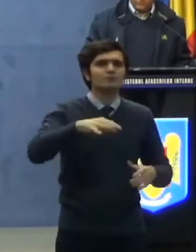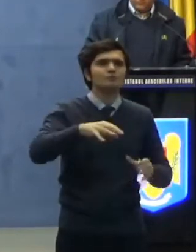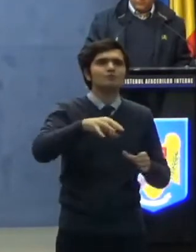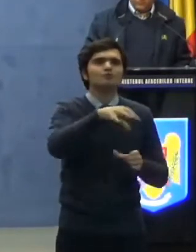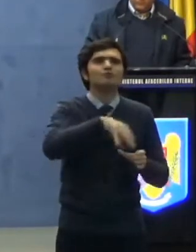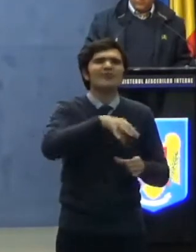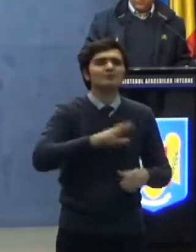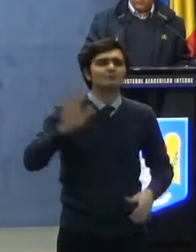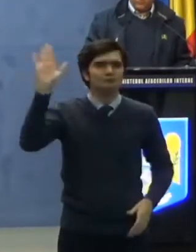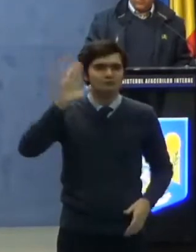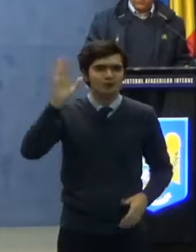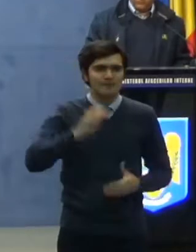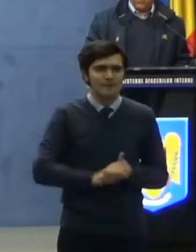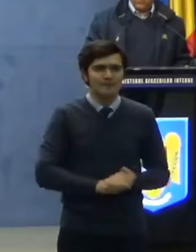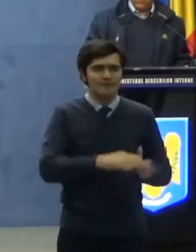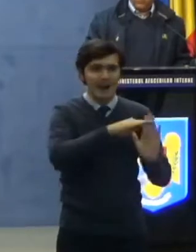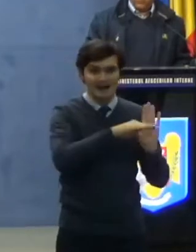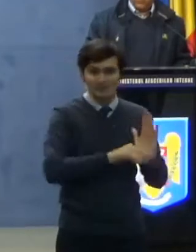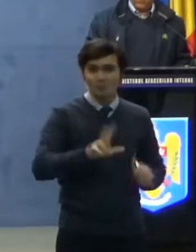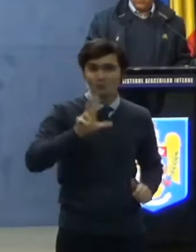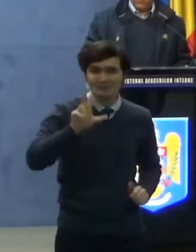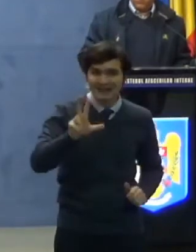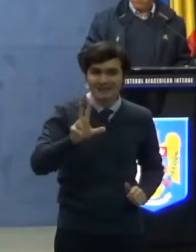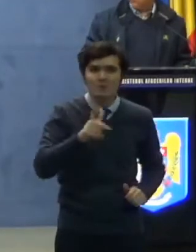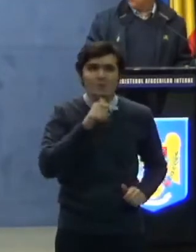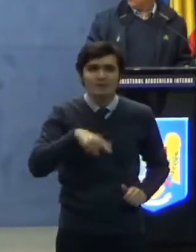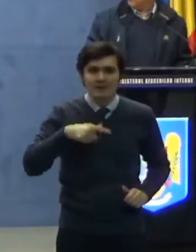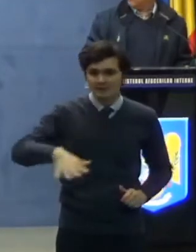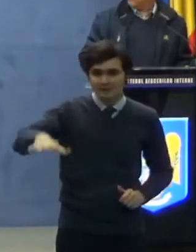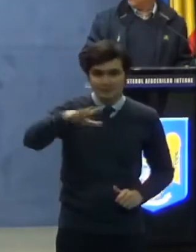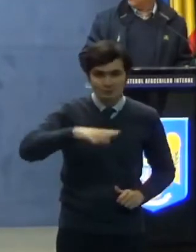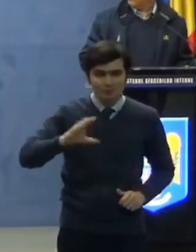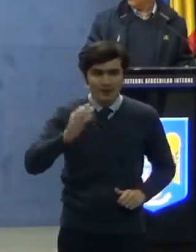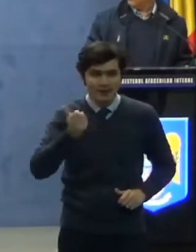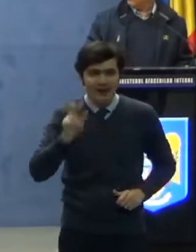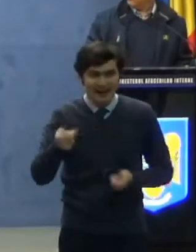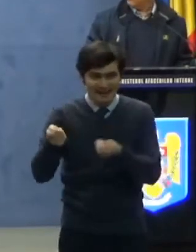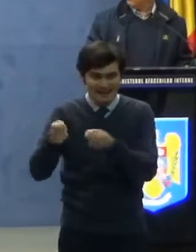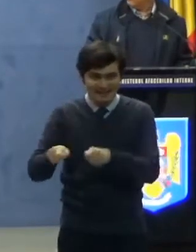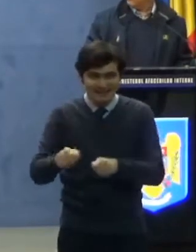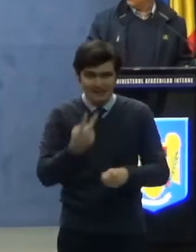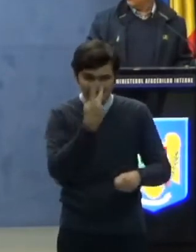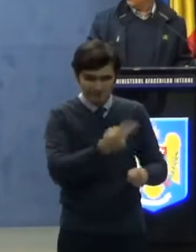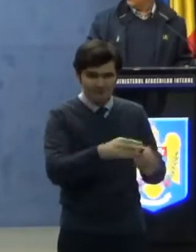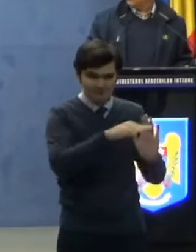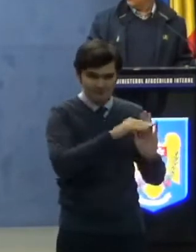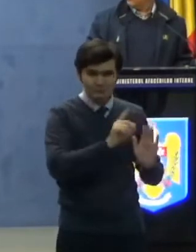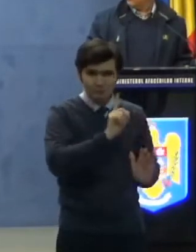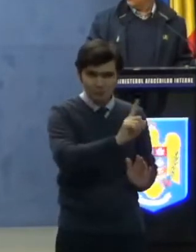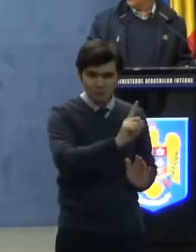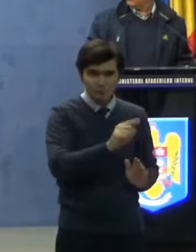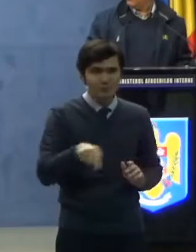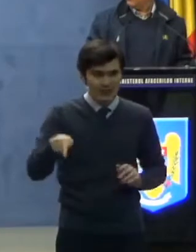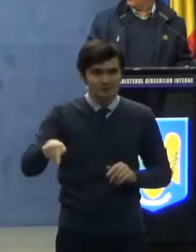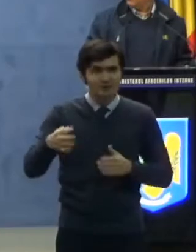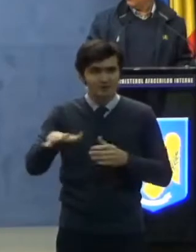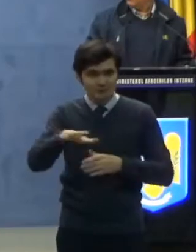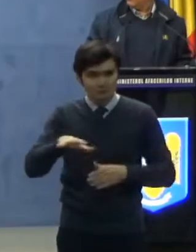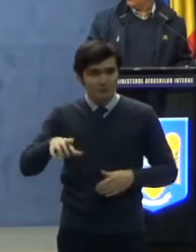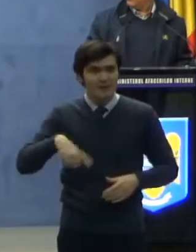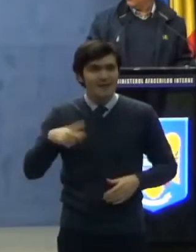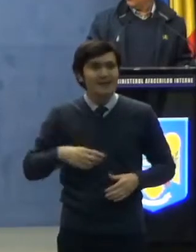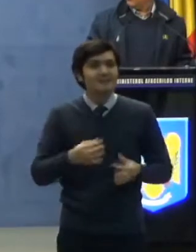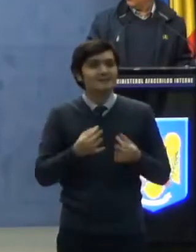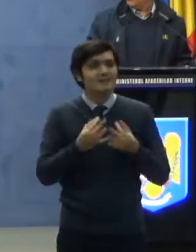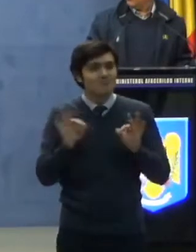Articolul 3. În zona carantinată prevăzută la articolul 1 este permisă